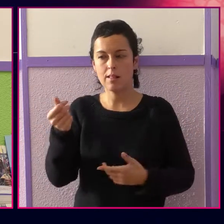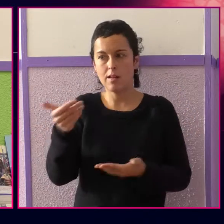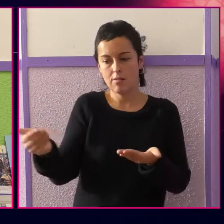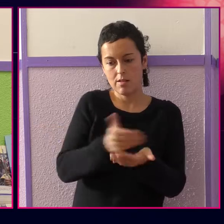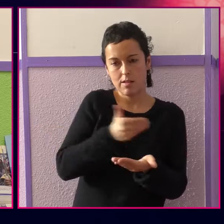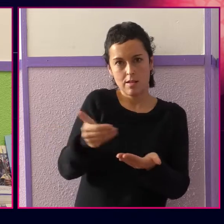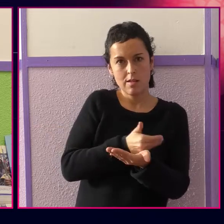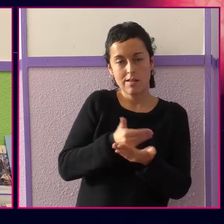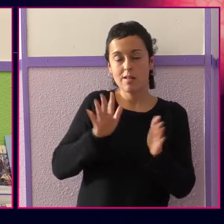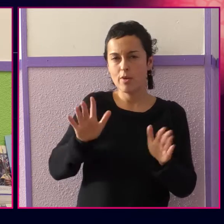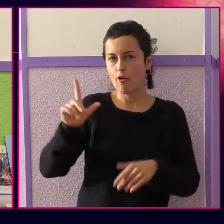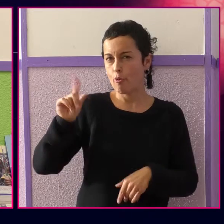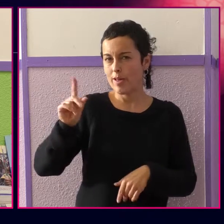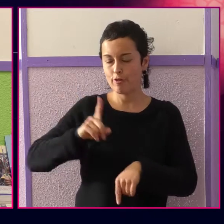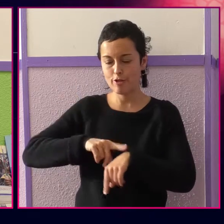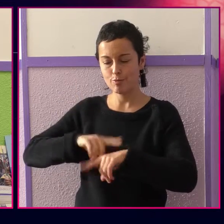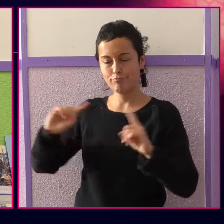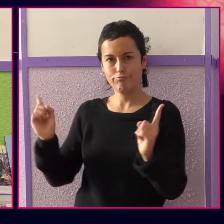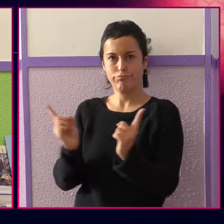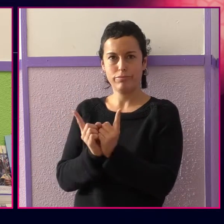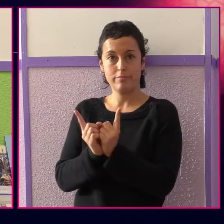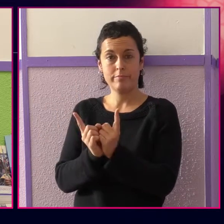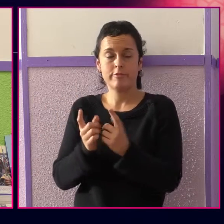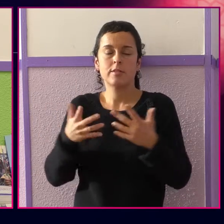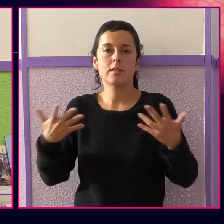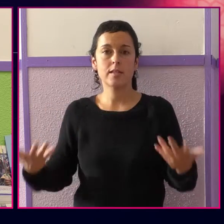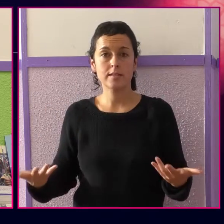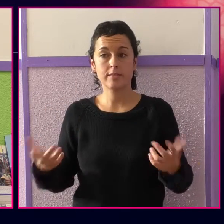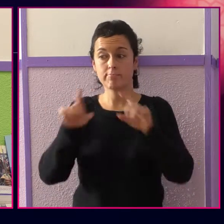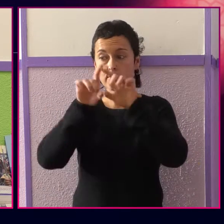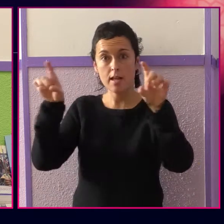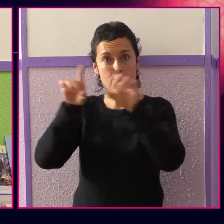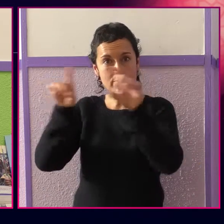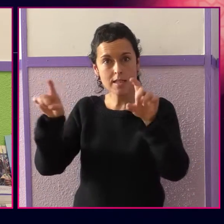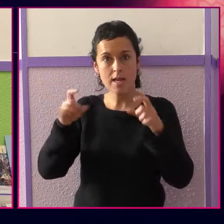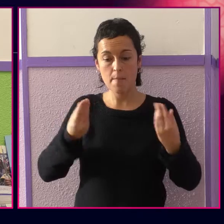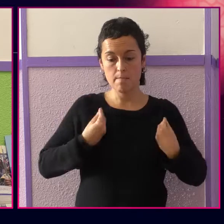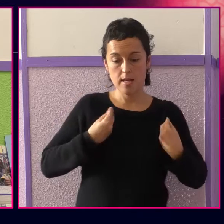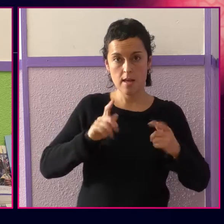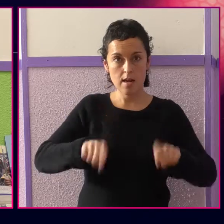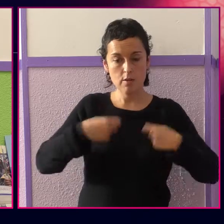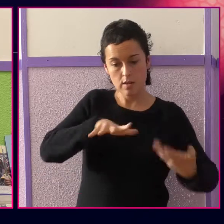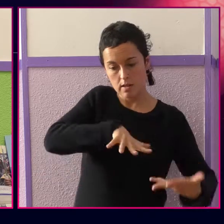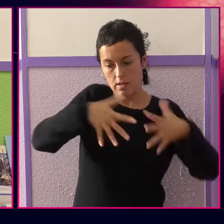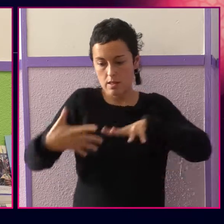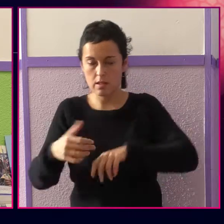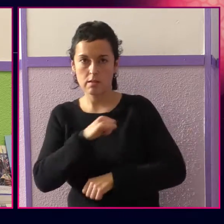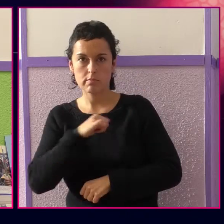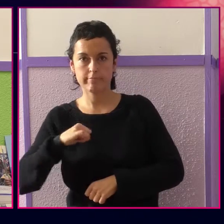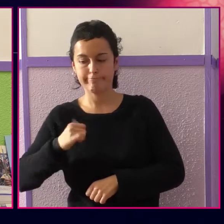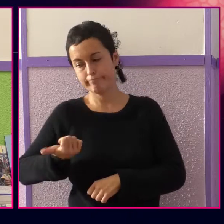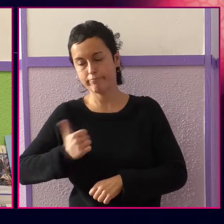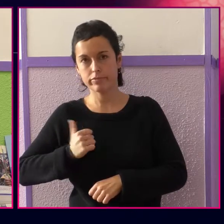Se trata de obtener el máximo de beneficios de la forma más barata posible y en el menor tiempo. Así unas y otras